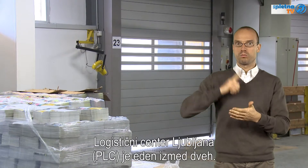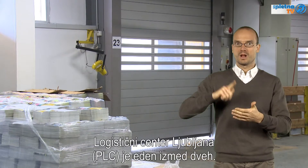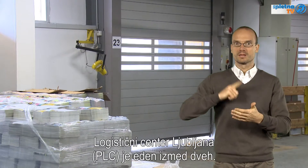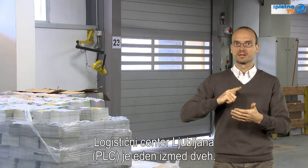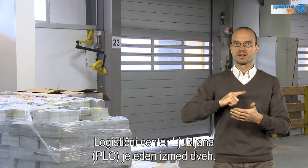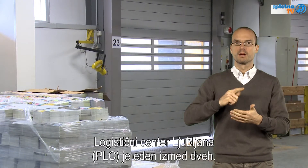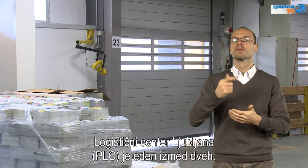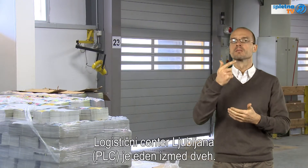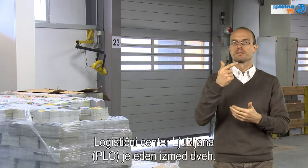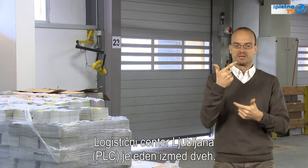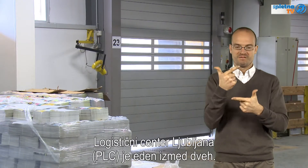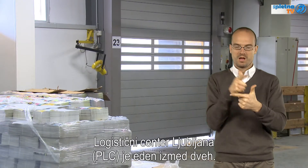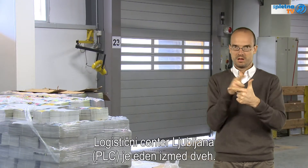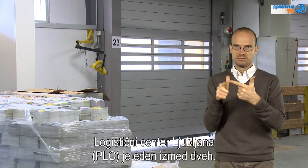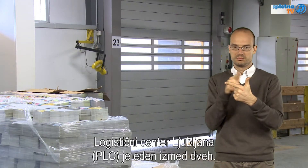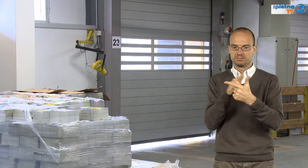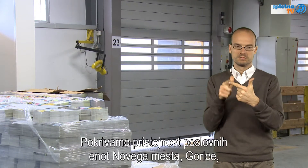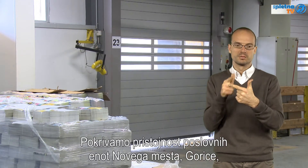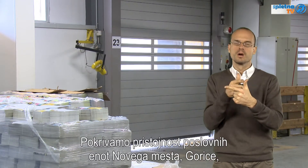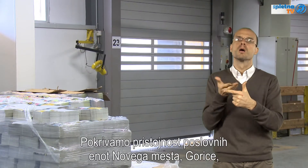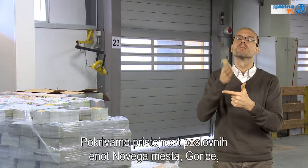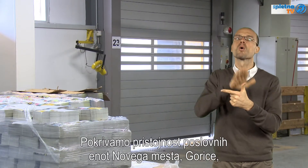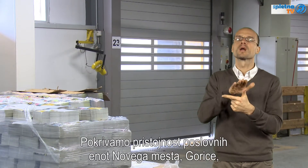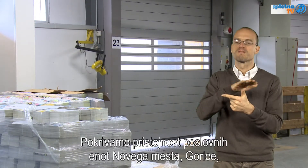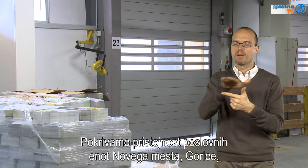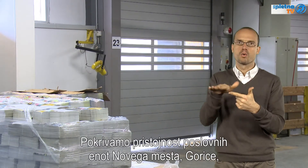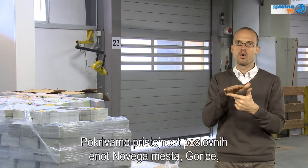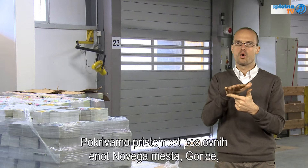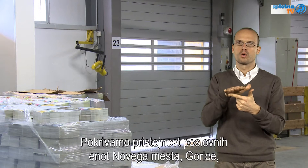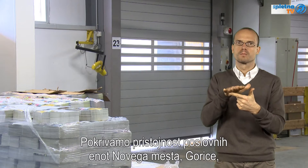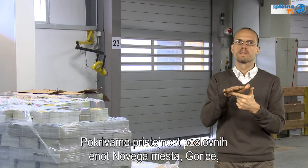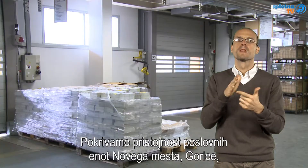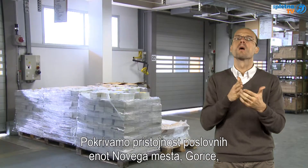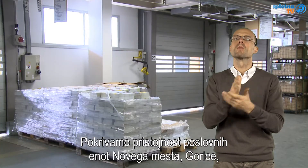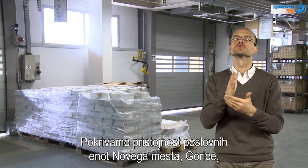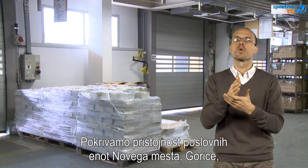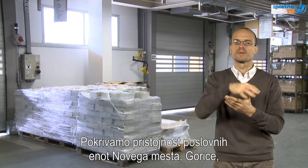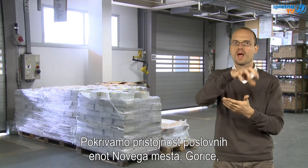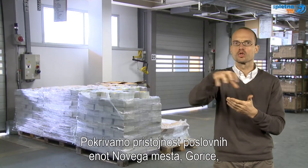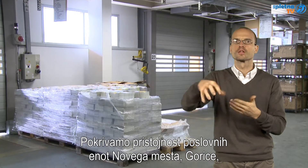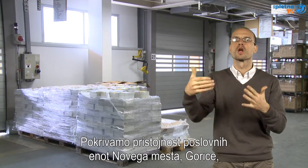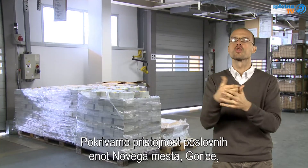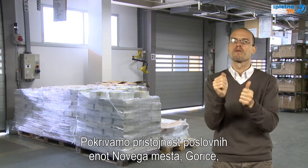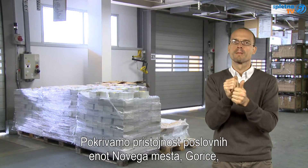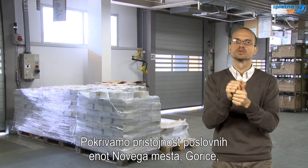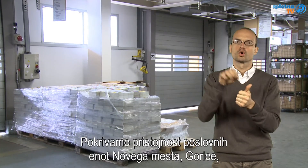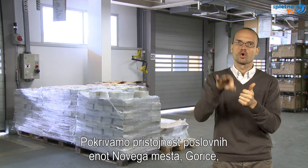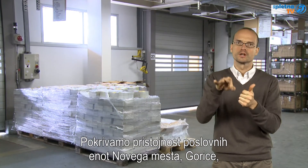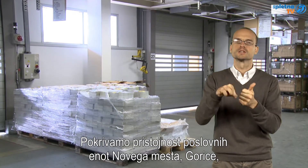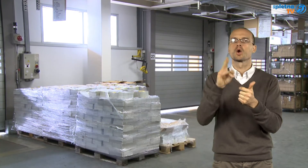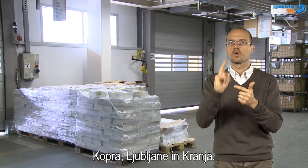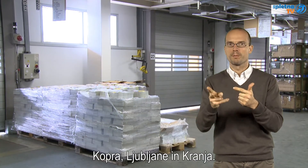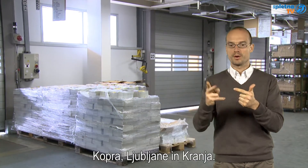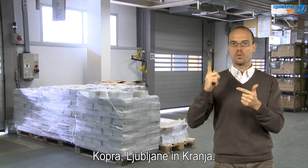Ljubljana je eden izmed dveh. Pokrivamo pristojnost poslovnih enot novega mesta,